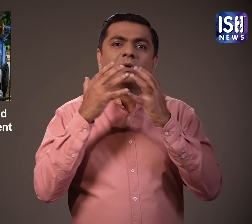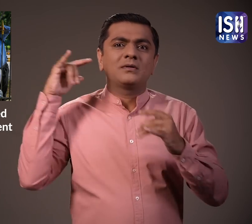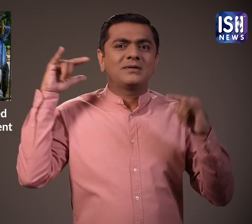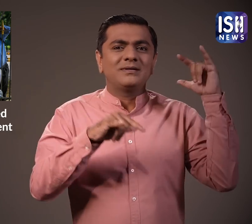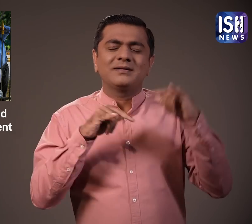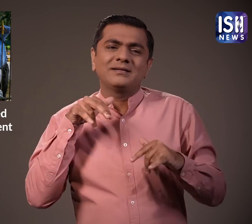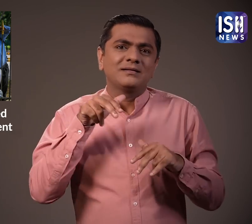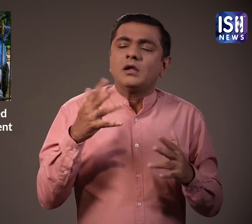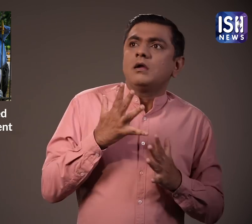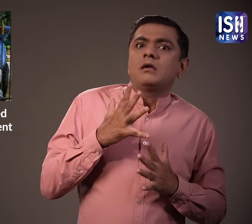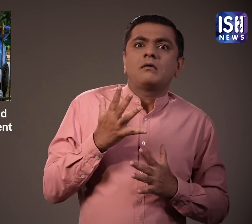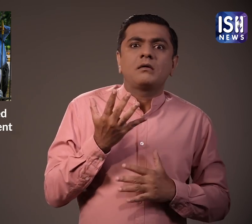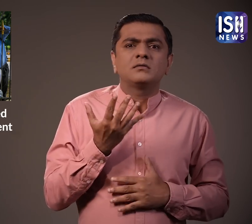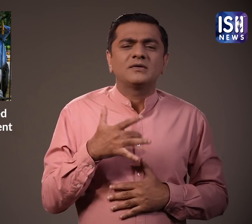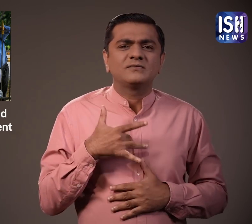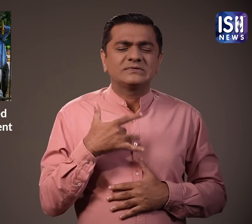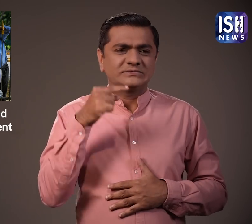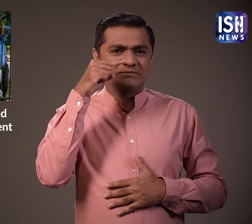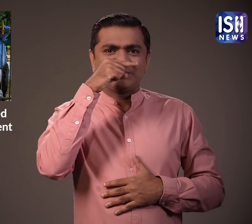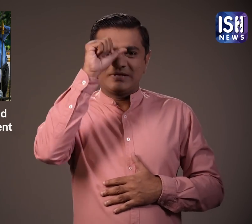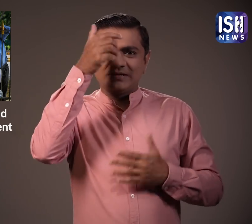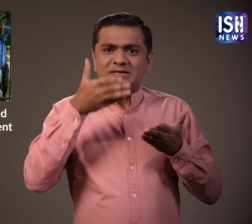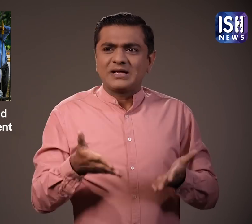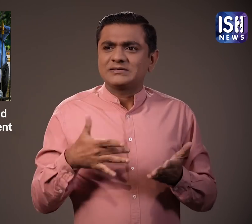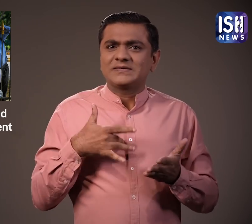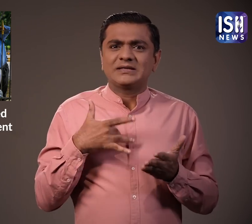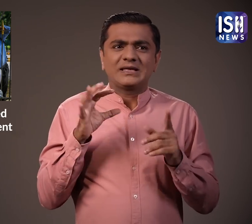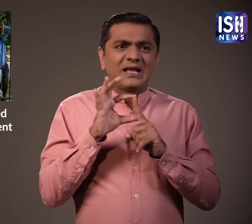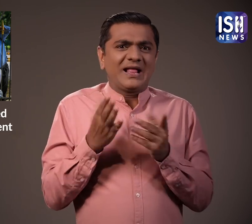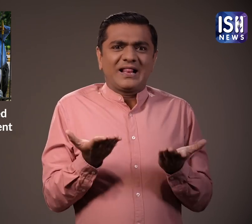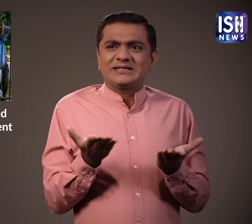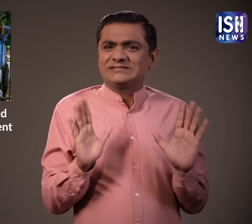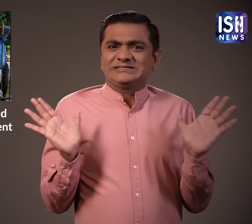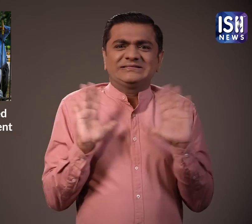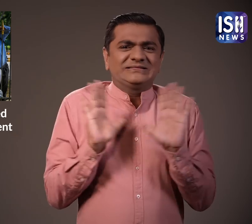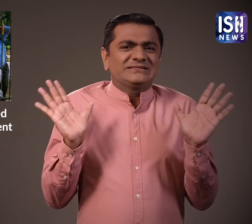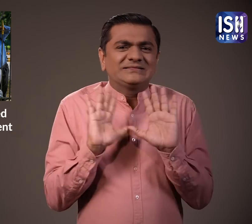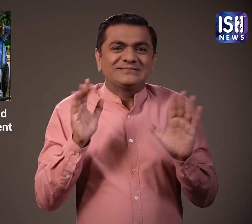अगर G20 के गर्मानिय लोगों के सामने ऐसी बात होगी तो ये बहुत शर्म की बात होगी